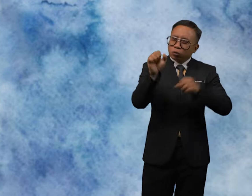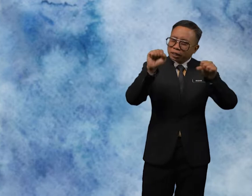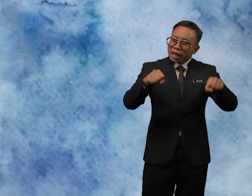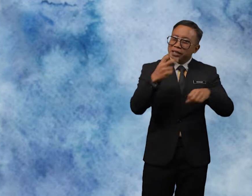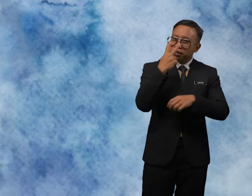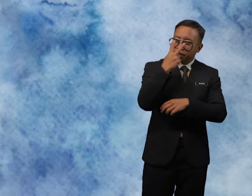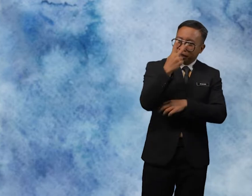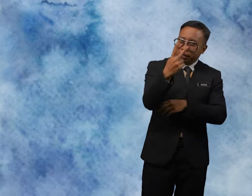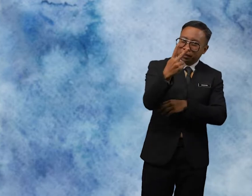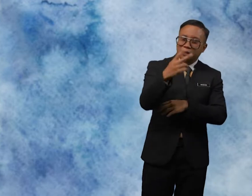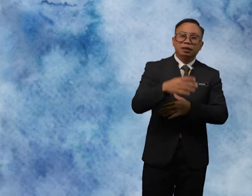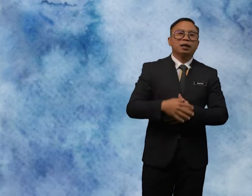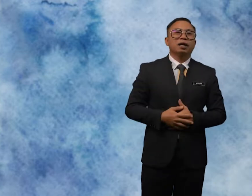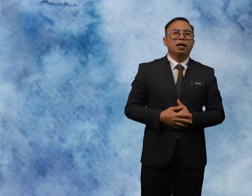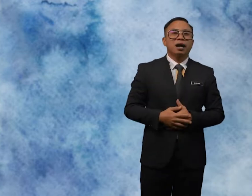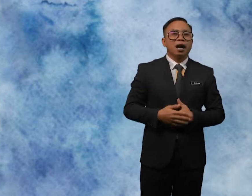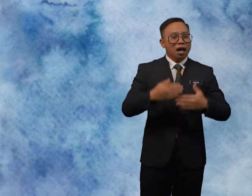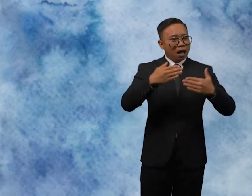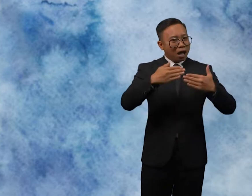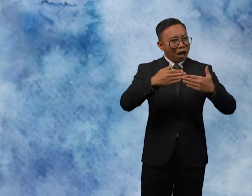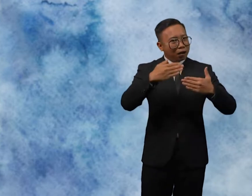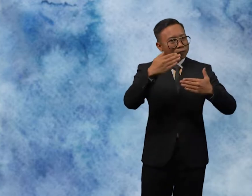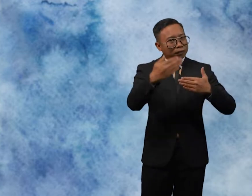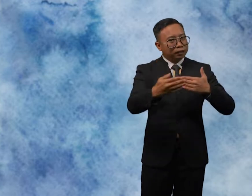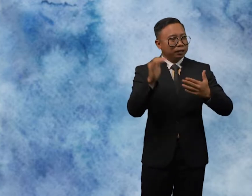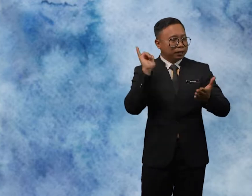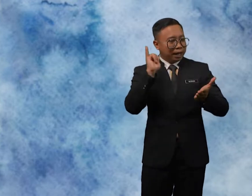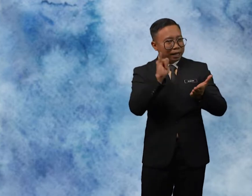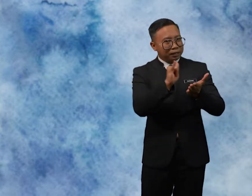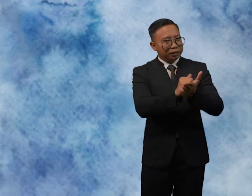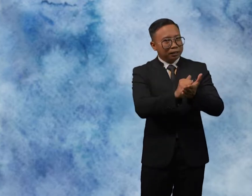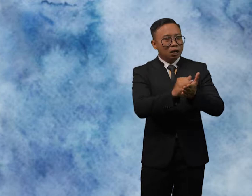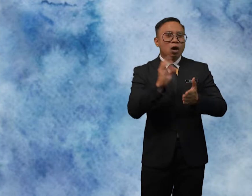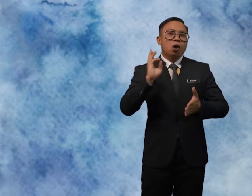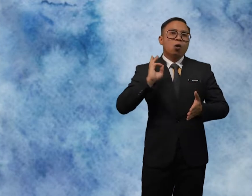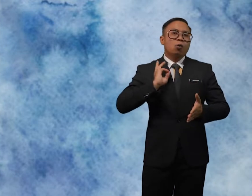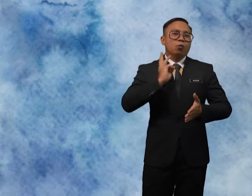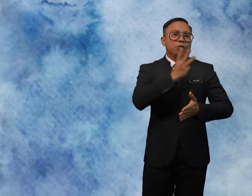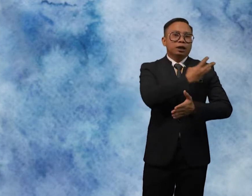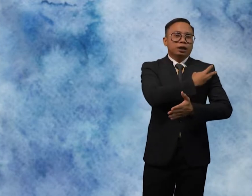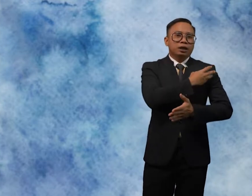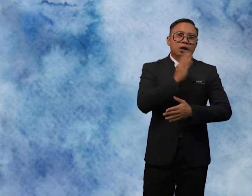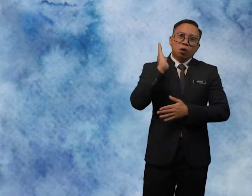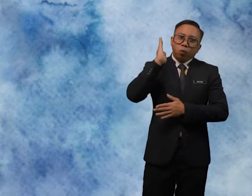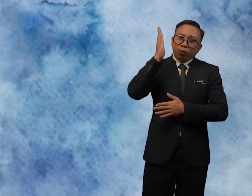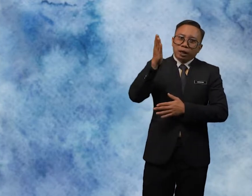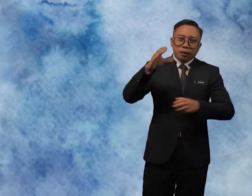Can See After That We Will